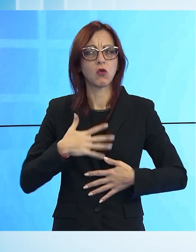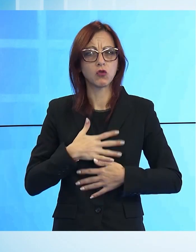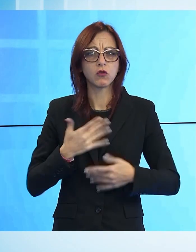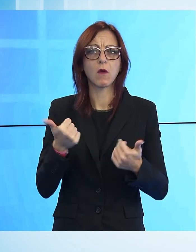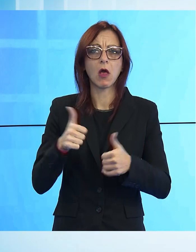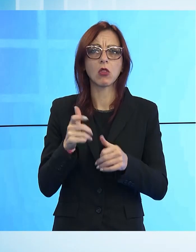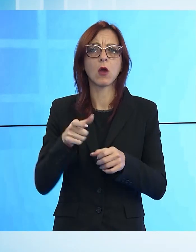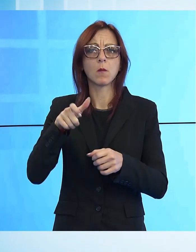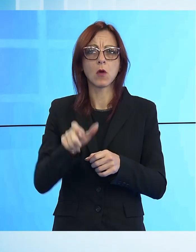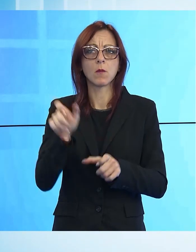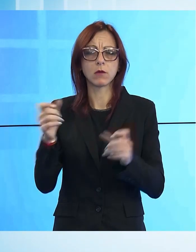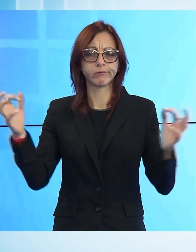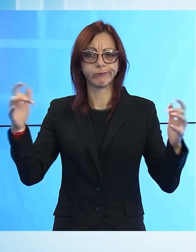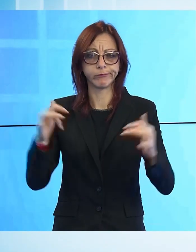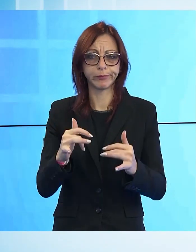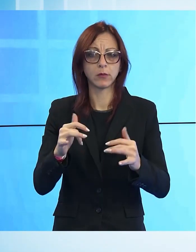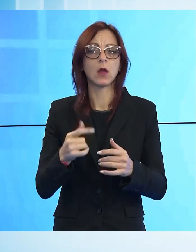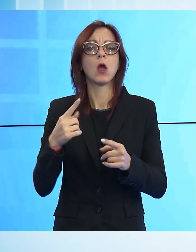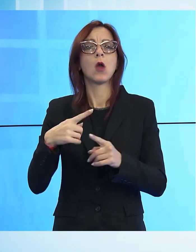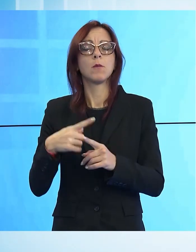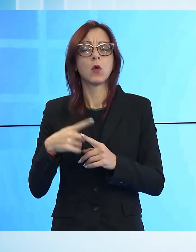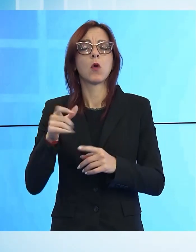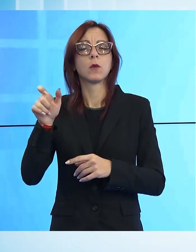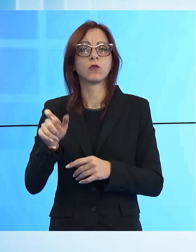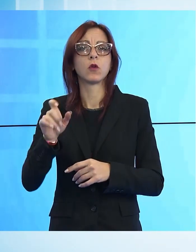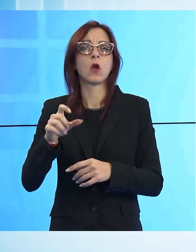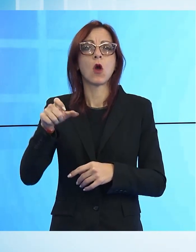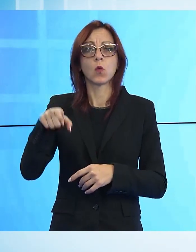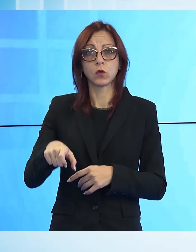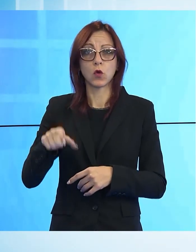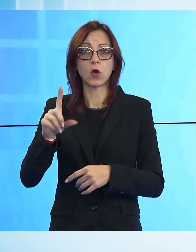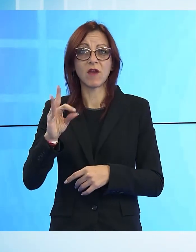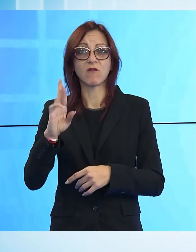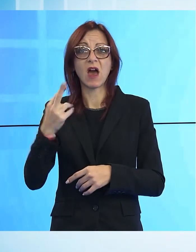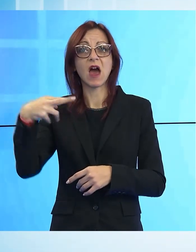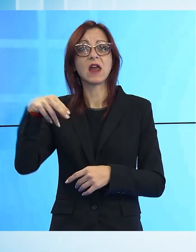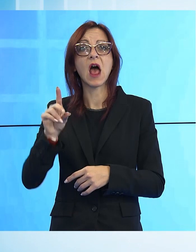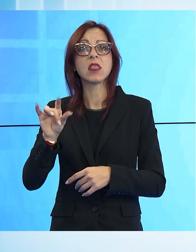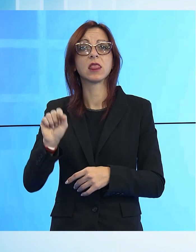questore Faranda per la questione sicurezza.